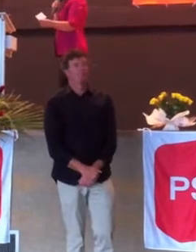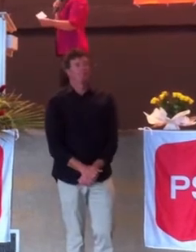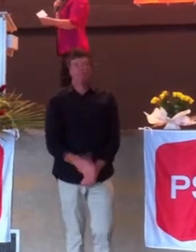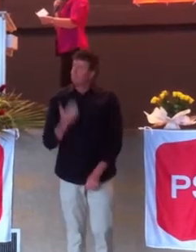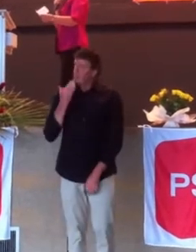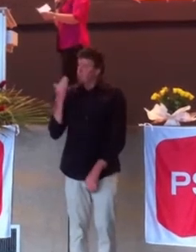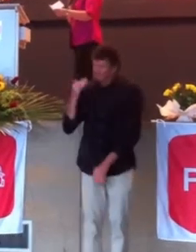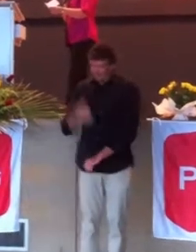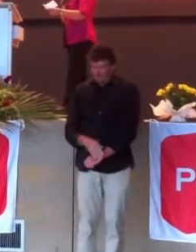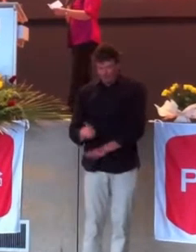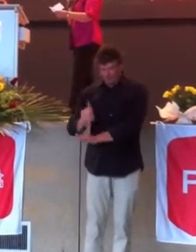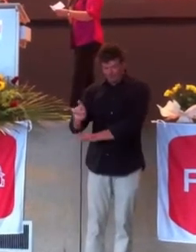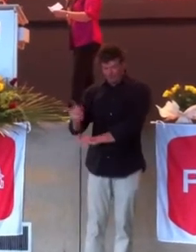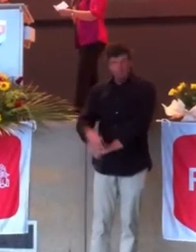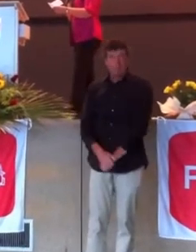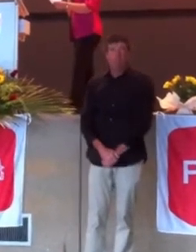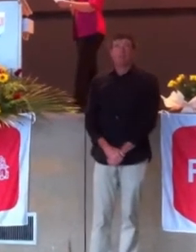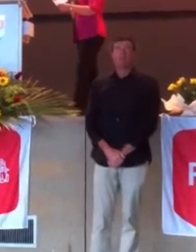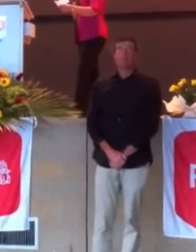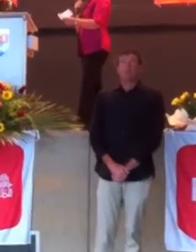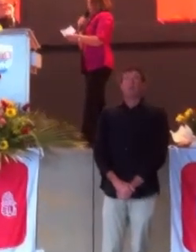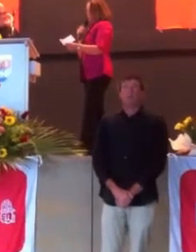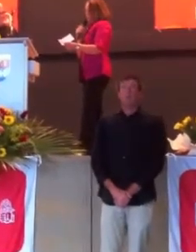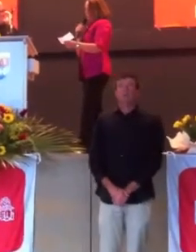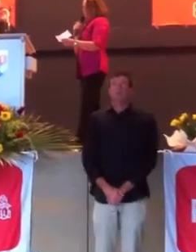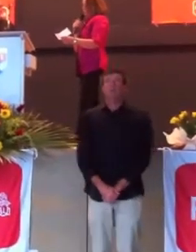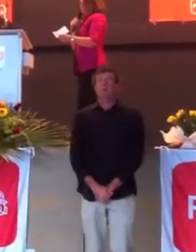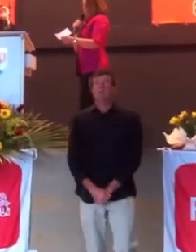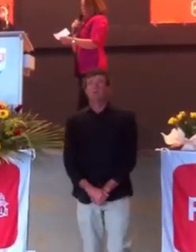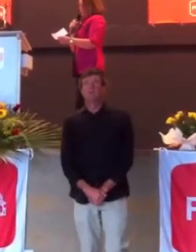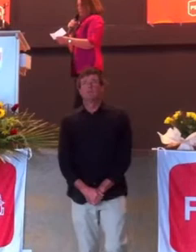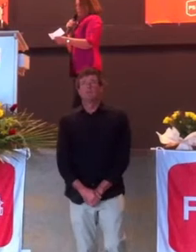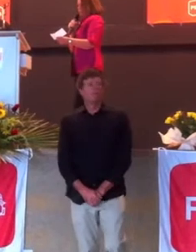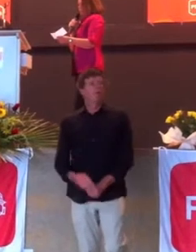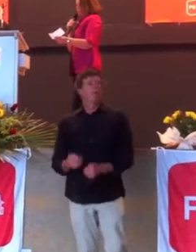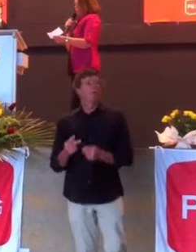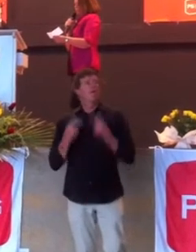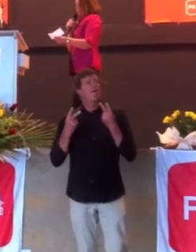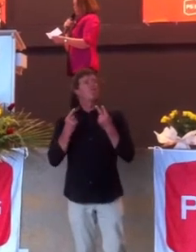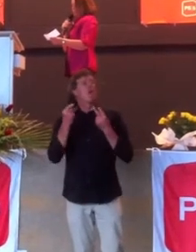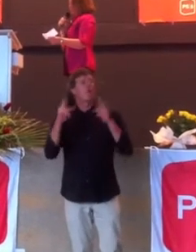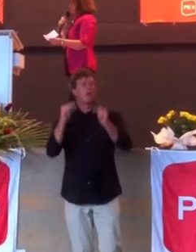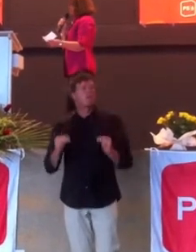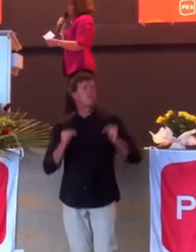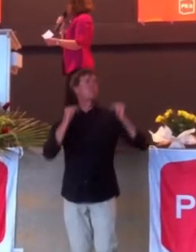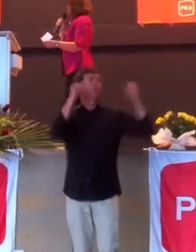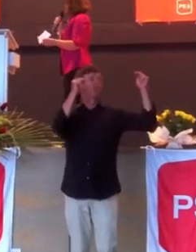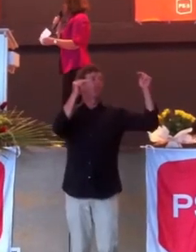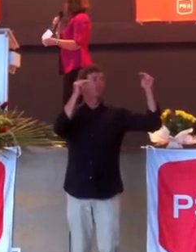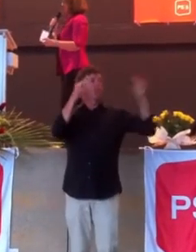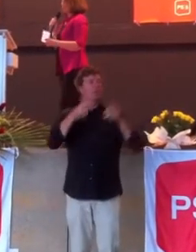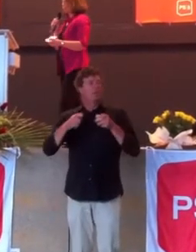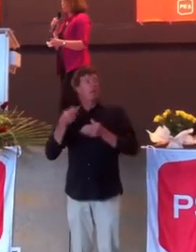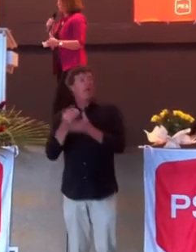Merci Gaël. La question suivante, c'est « Francfort et économie suisse en situation de faiblesse, que faire